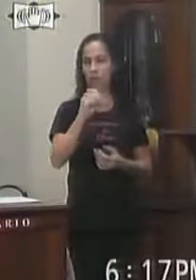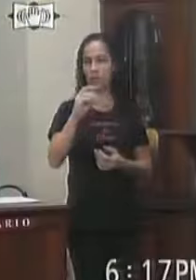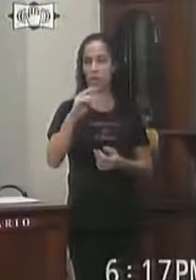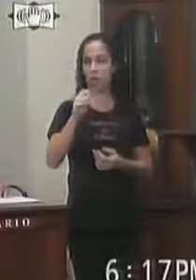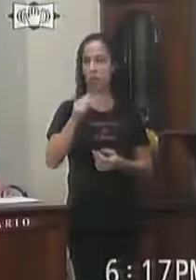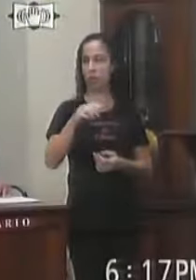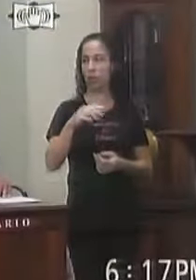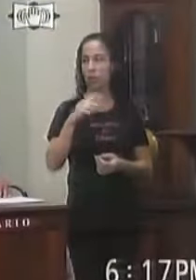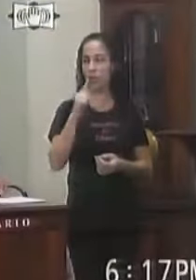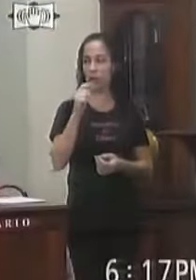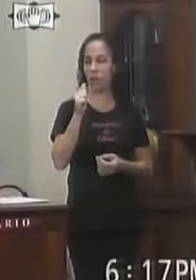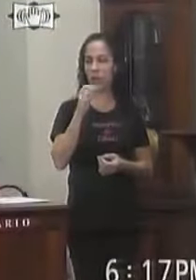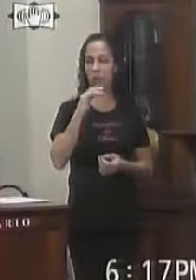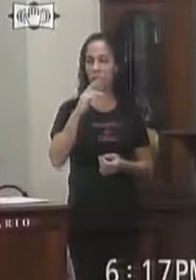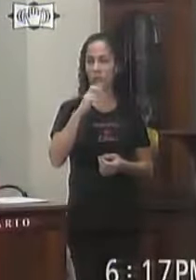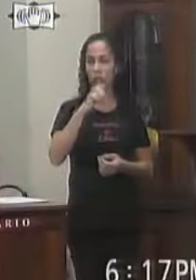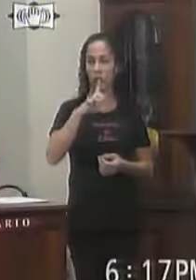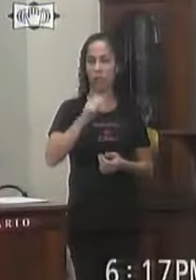parlamentar